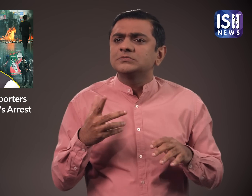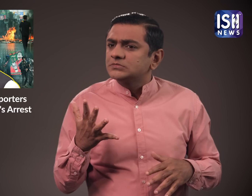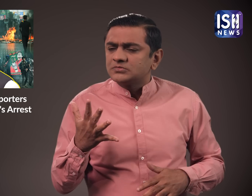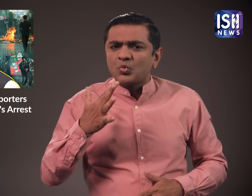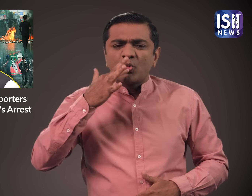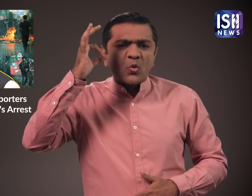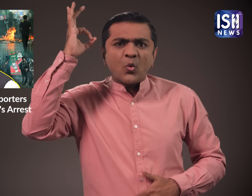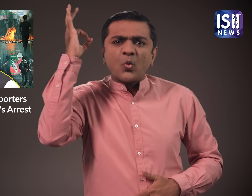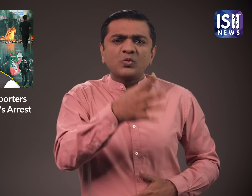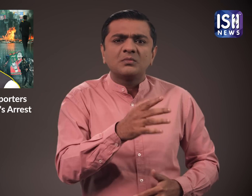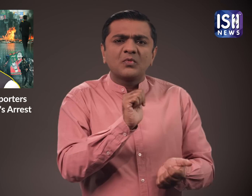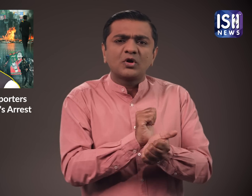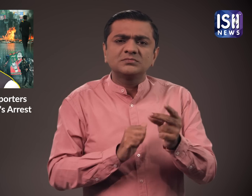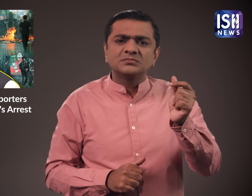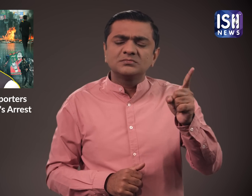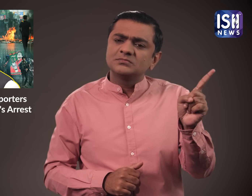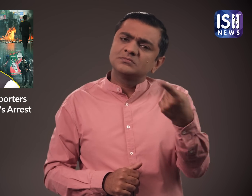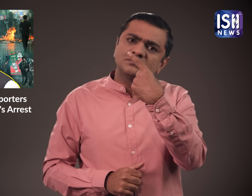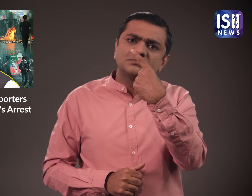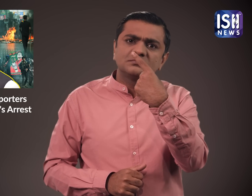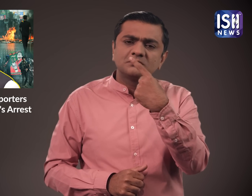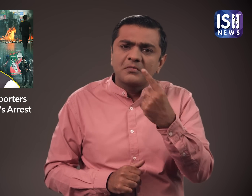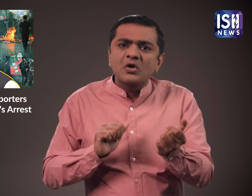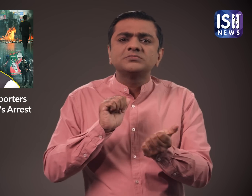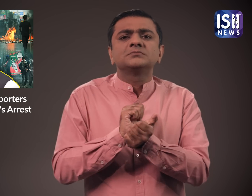Pाकिस्तान के लाहौर में उनके घर से गिरफतार करने गई